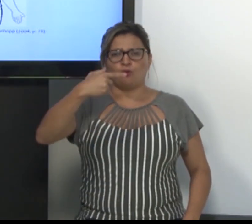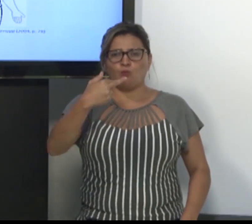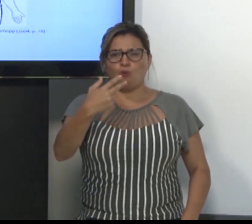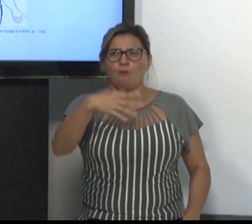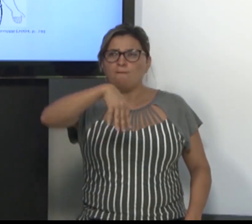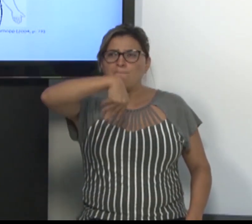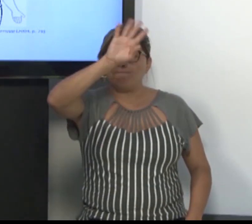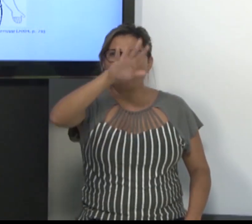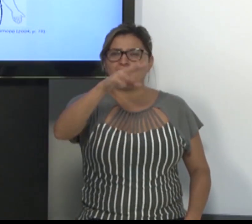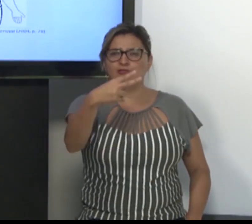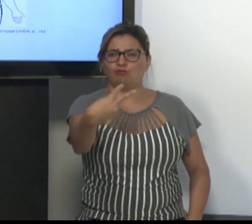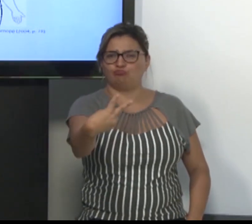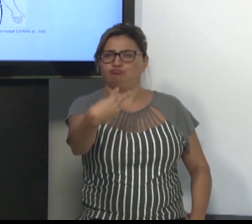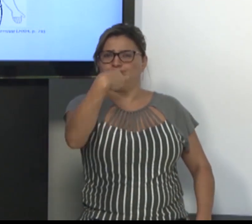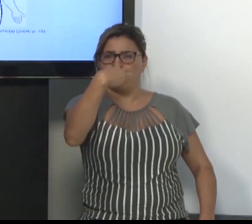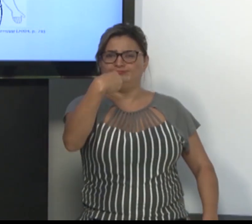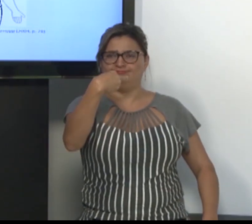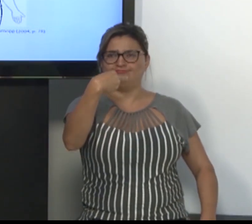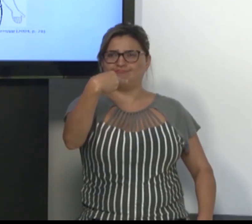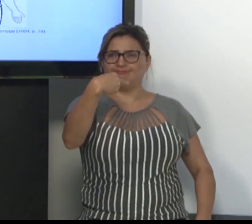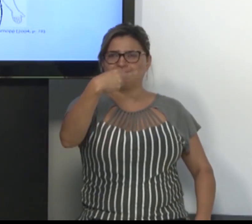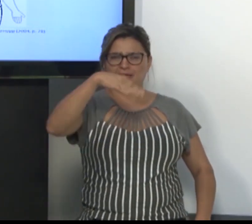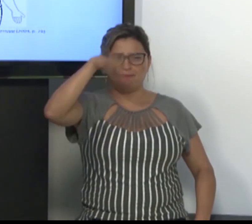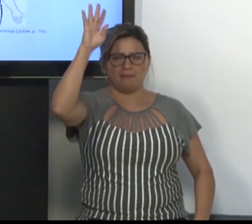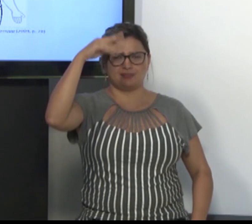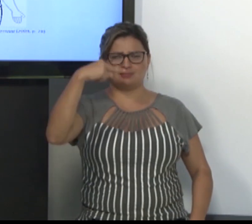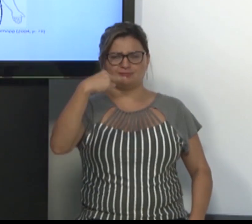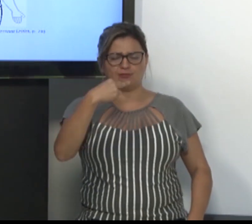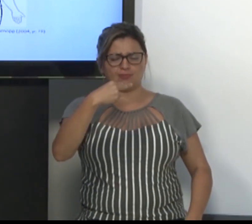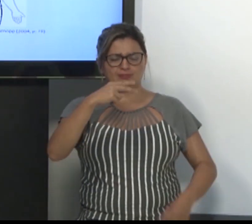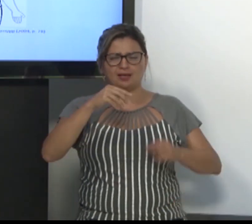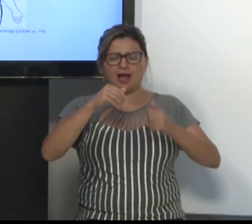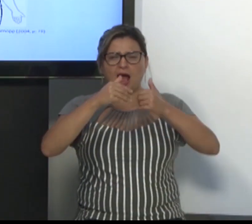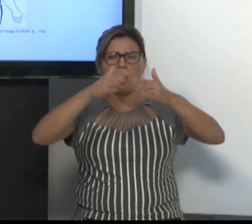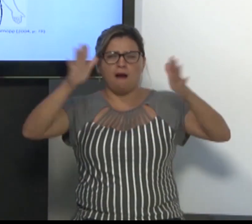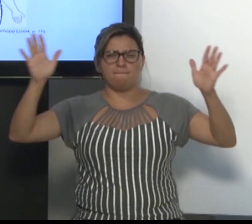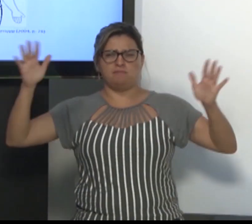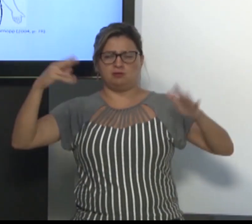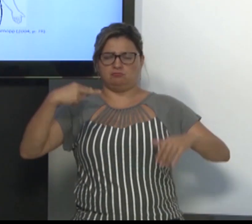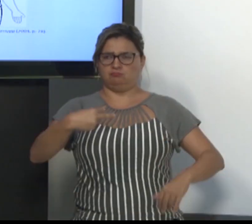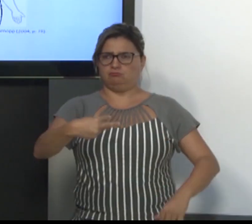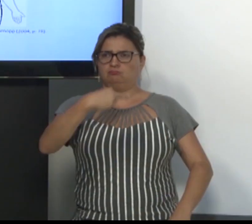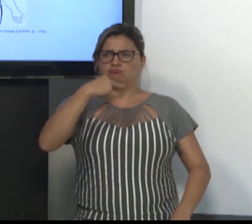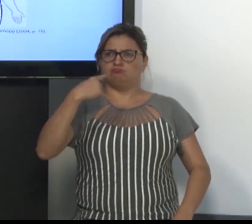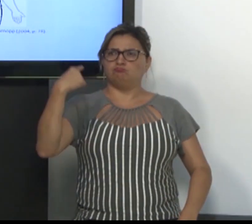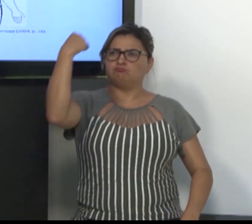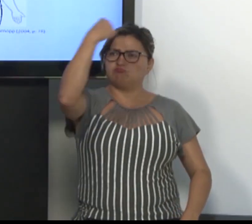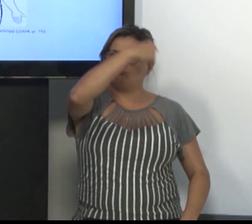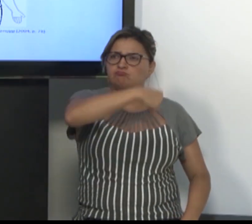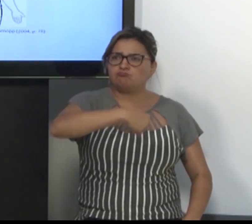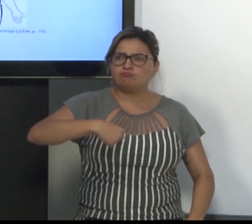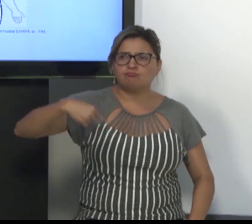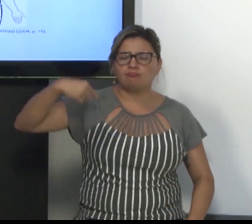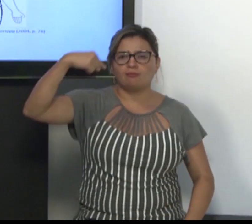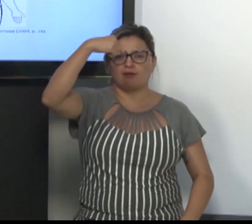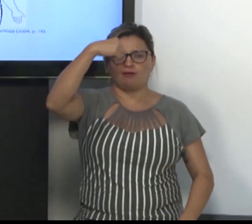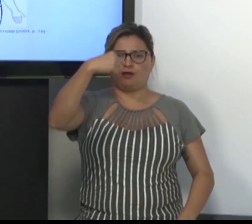essa realizada em 2004, neste círculo, essa imagem que vocês estão vendo, mostra onde o